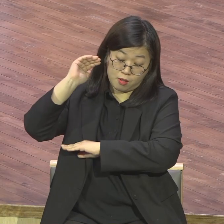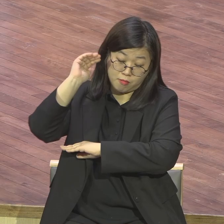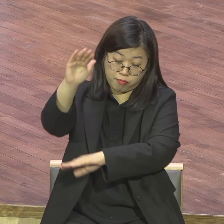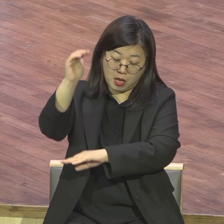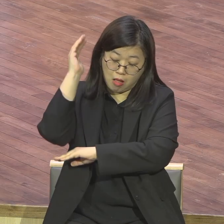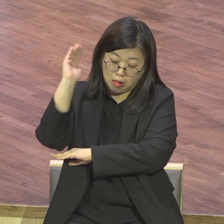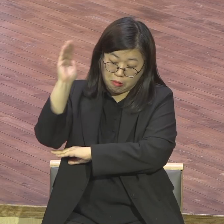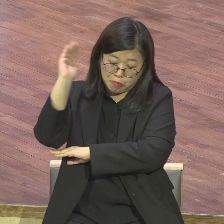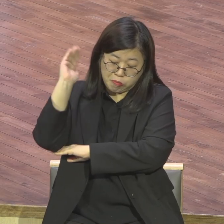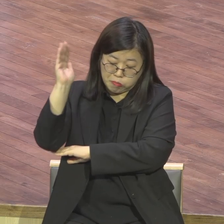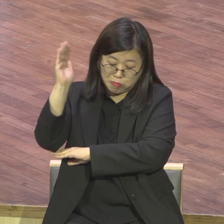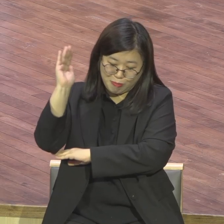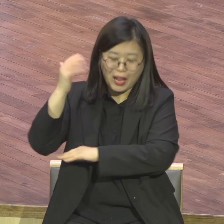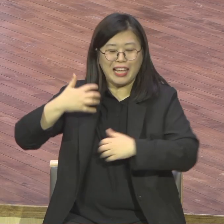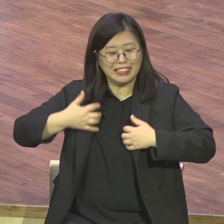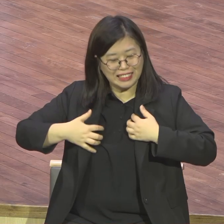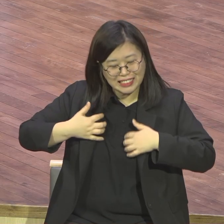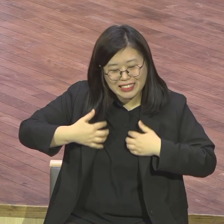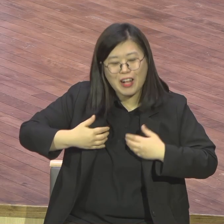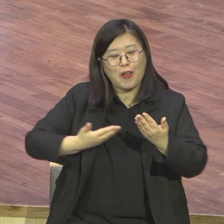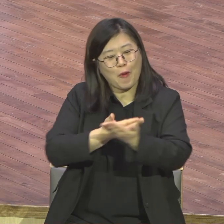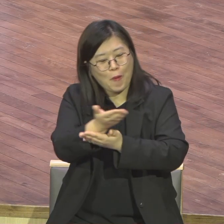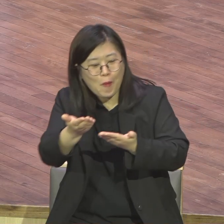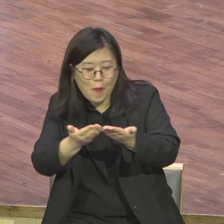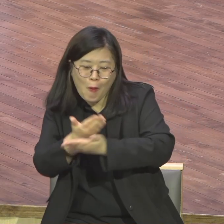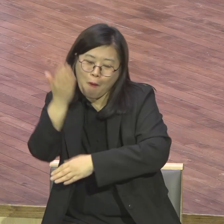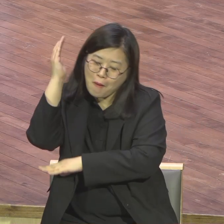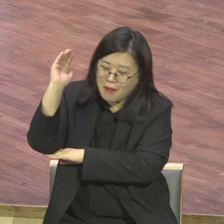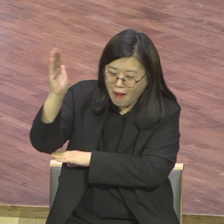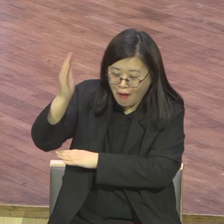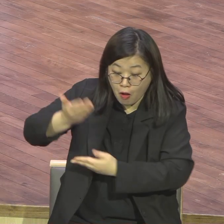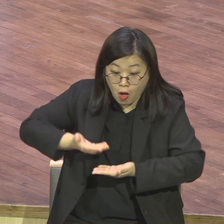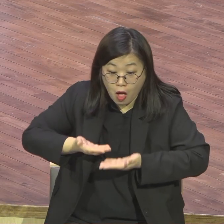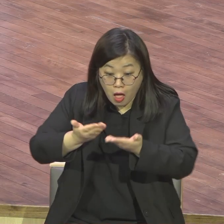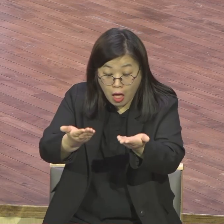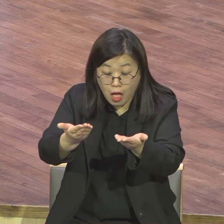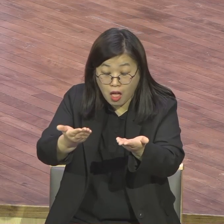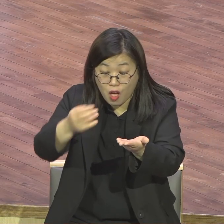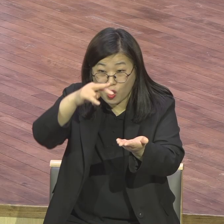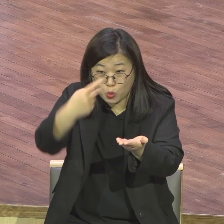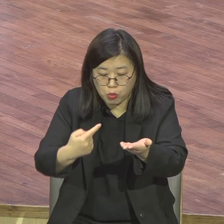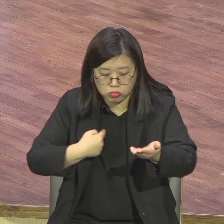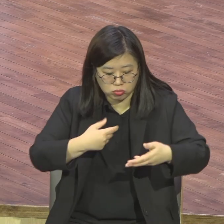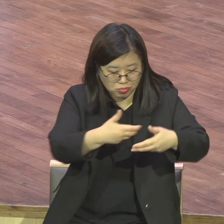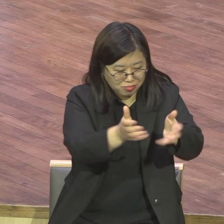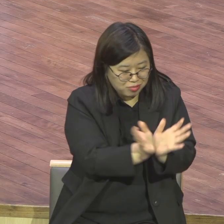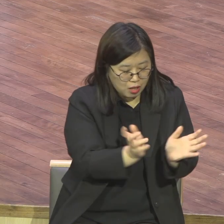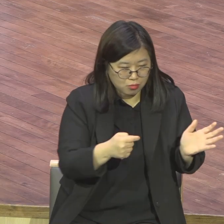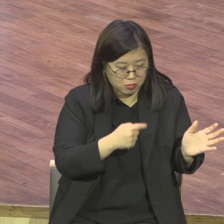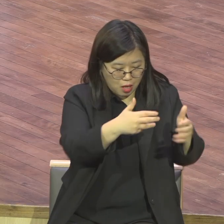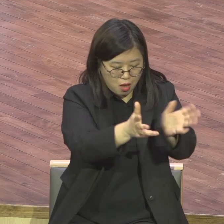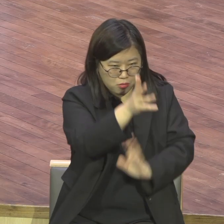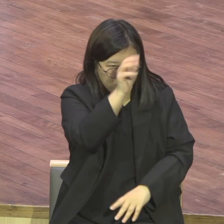부정적으로 말하면 목사님은 그래도 우리가 이렇게 나가면 다